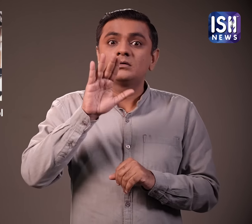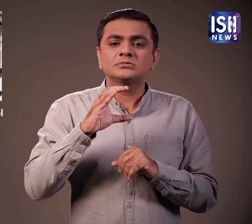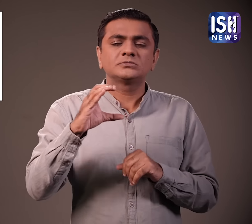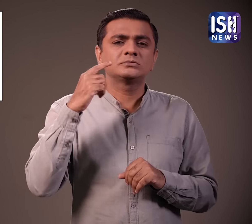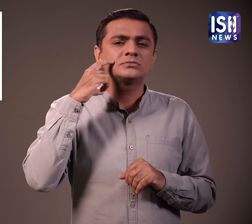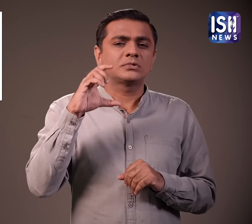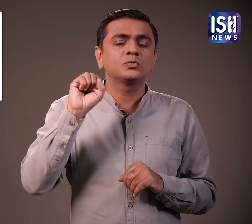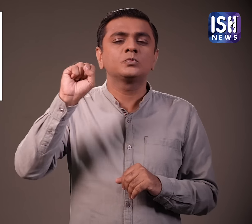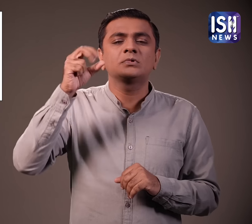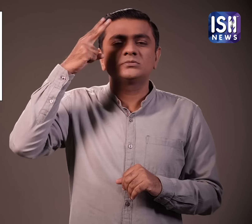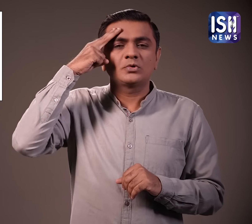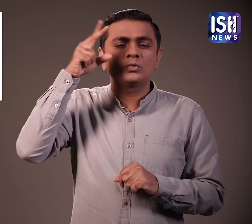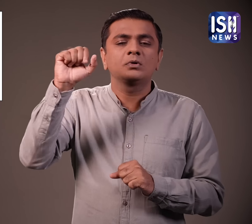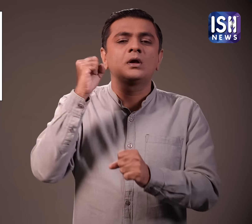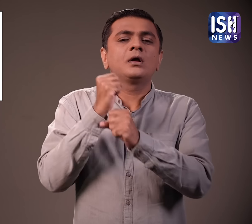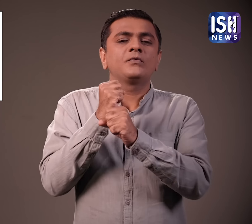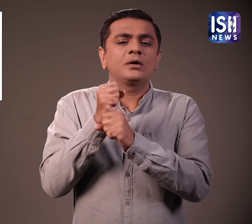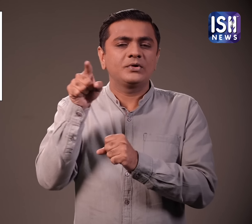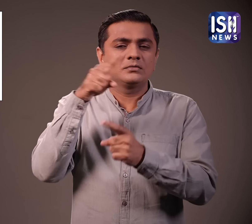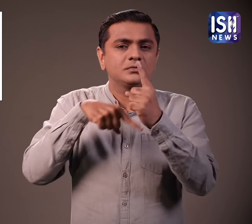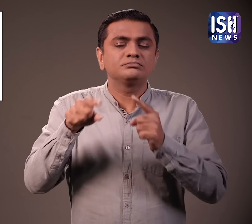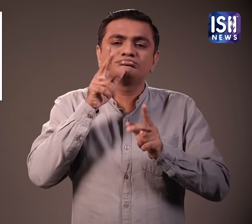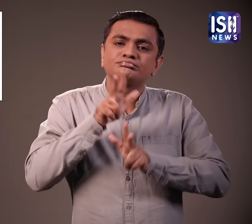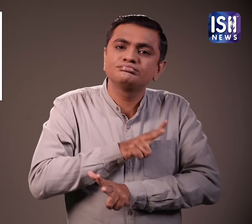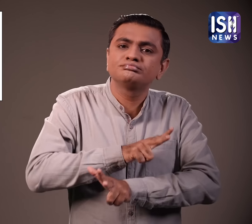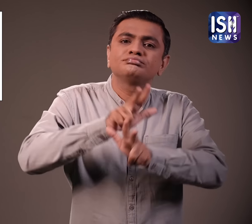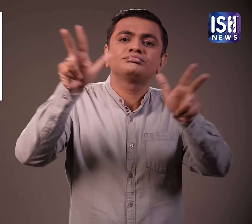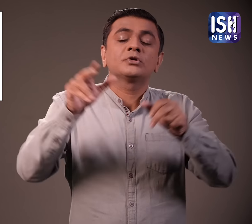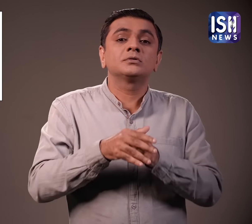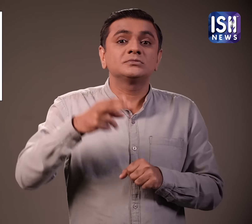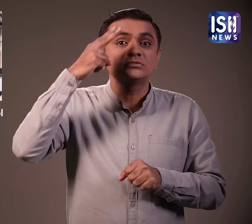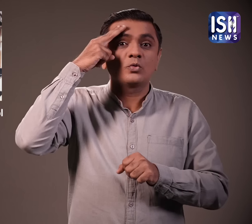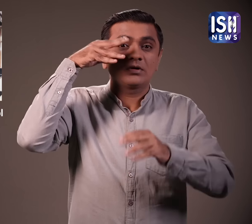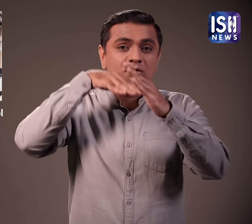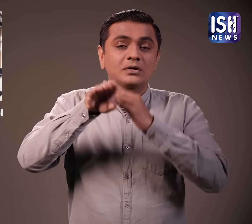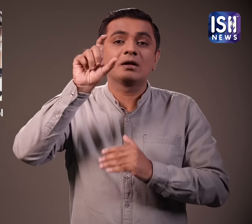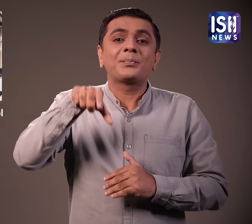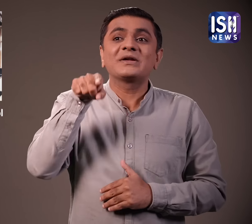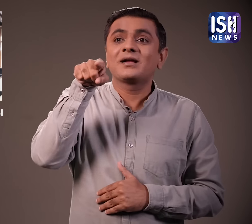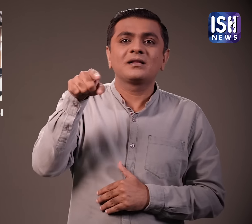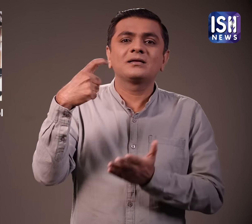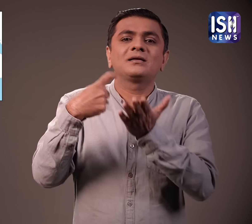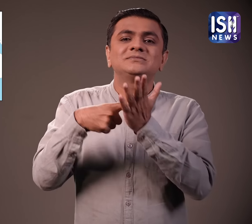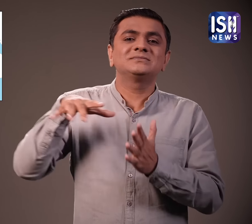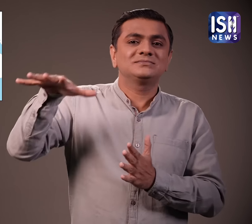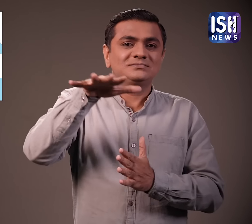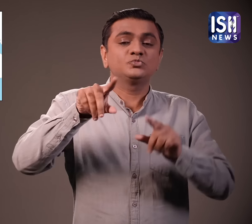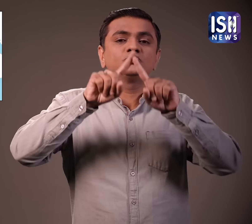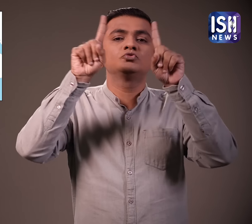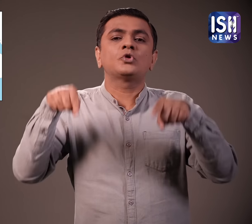साओधी अरब की CIC जो एक सरकारी संगधिन है निगोशना की कि एक नया शराब स्टोर साओधी